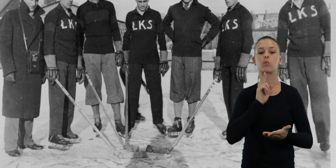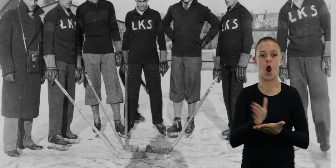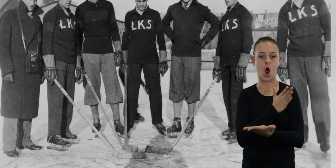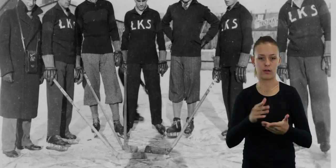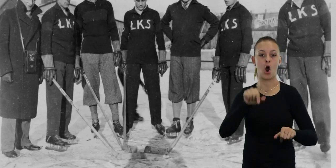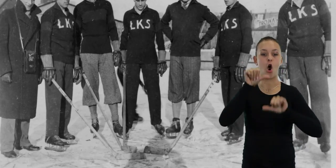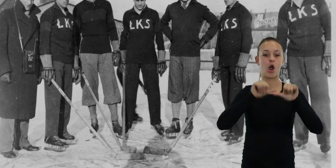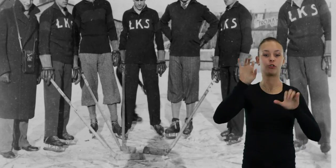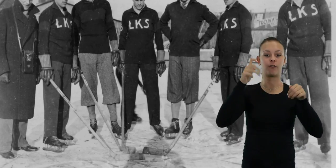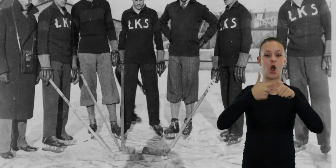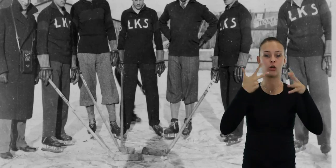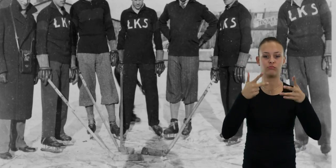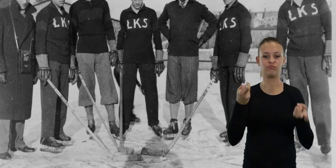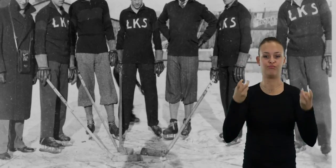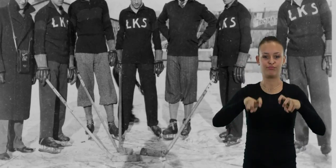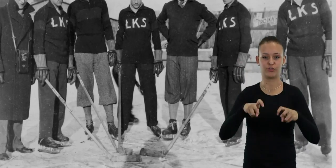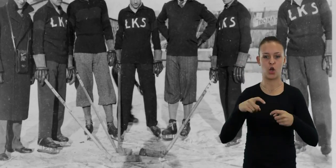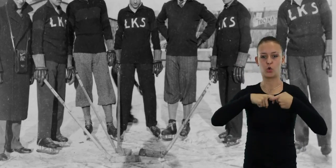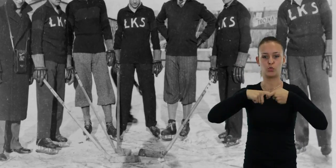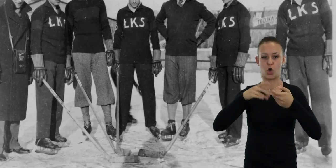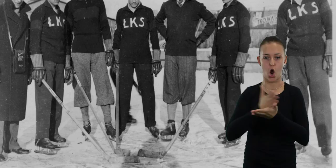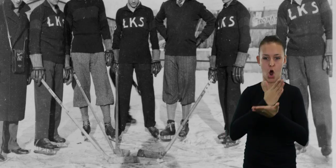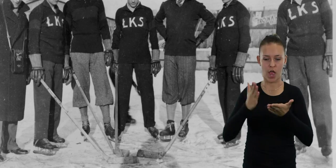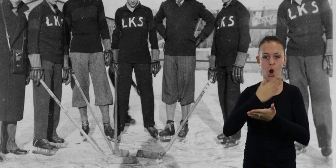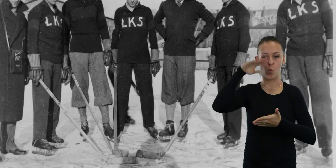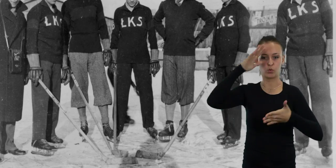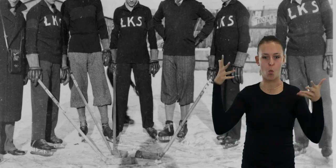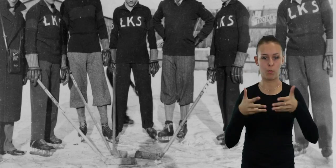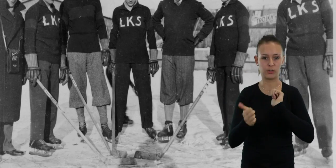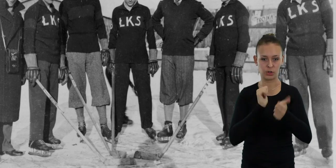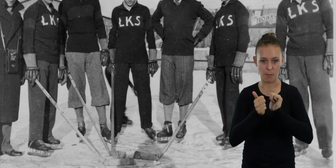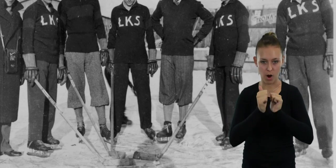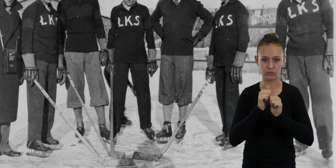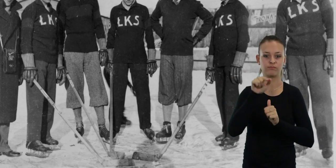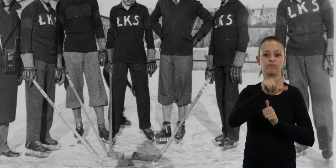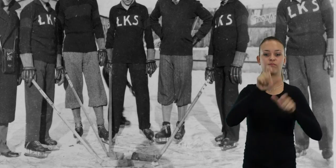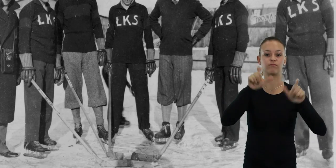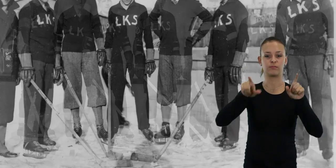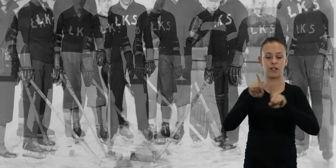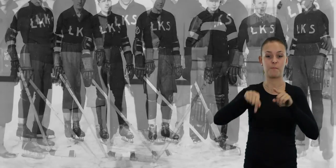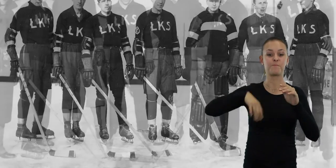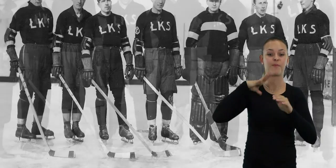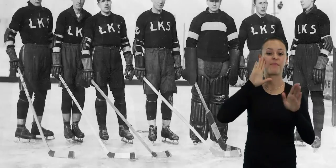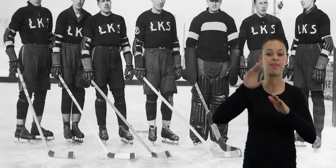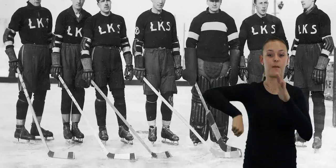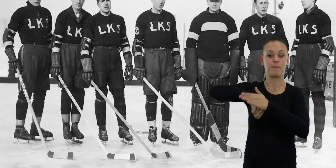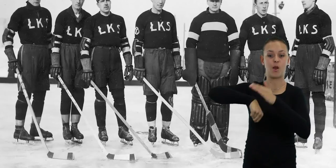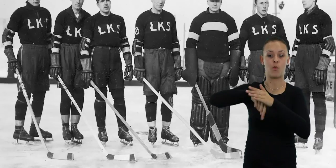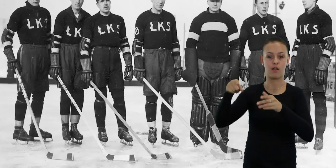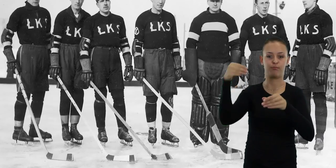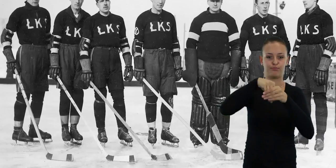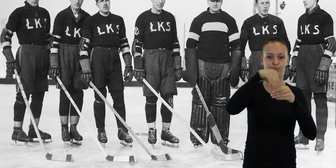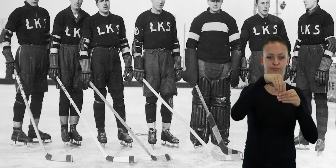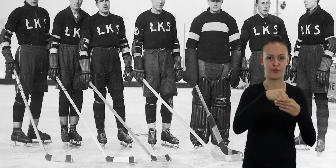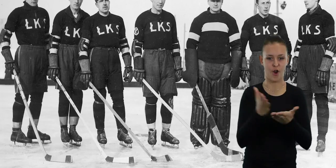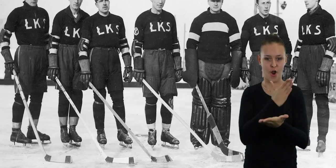została drużyna hokejowa w łódzkim klubie sportowym. Zespół składał się z pierwszoligowych piłkarzy klubu, traktujących grę w